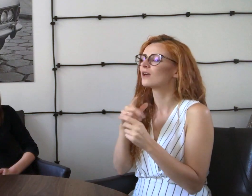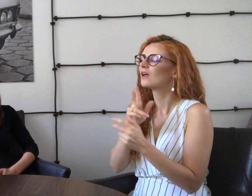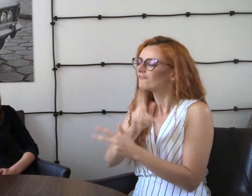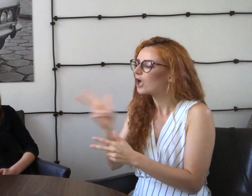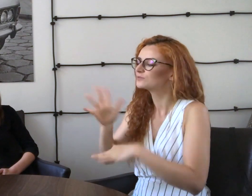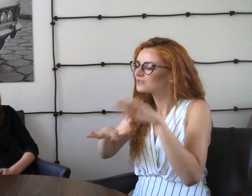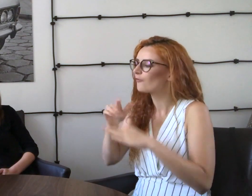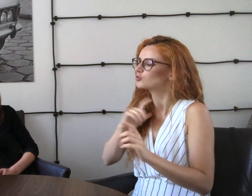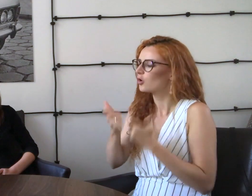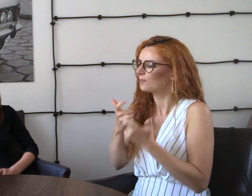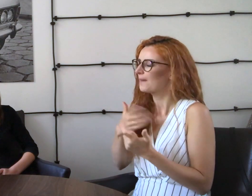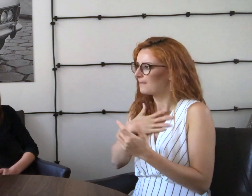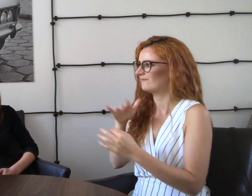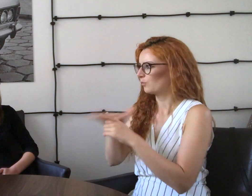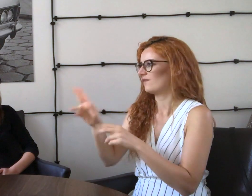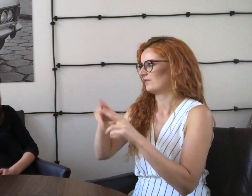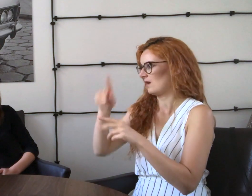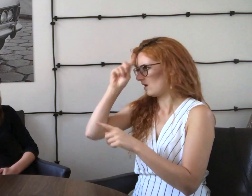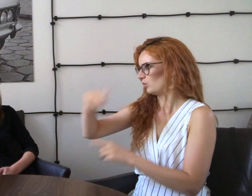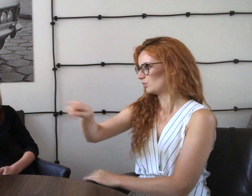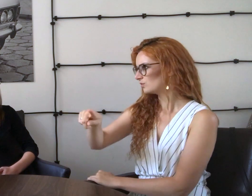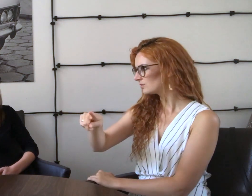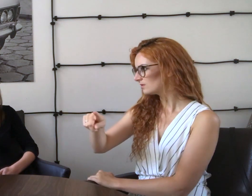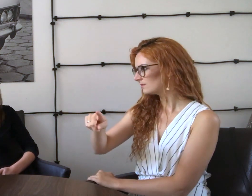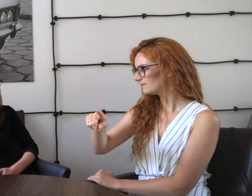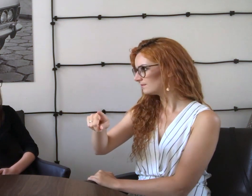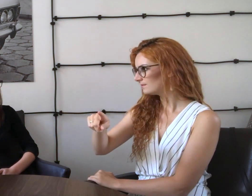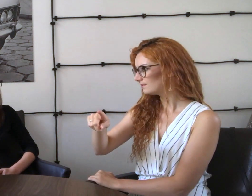Myślę, że w każdym zawodzie jest jakiś wpływ na ludzi.